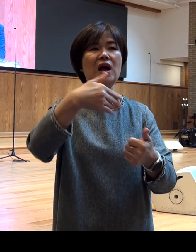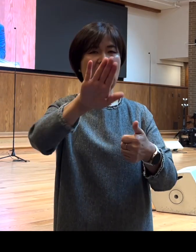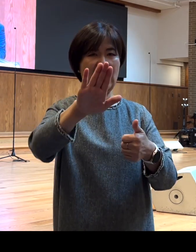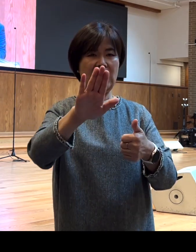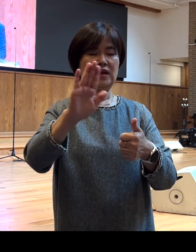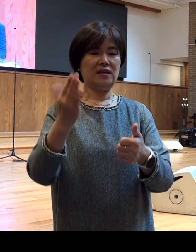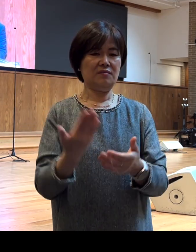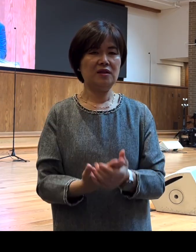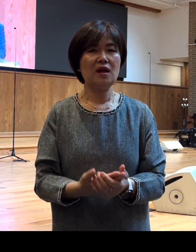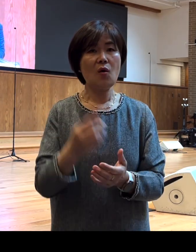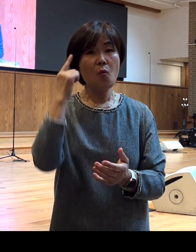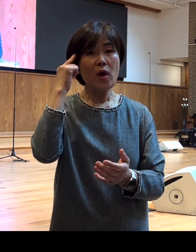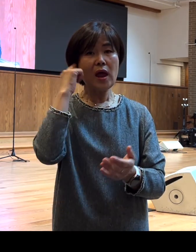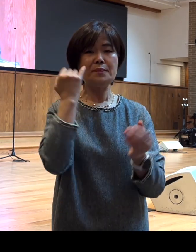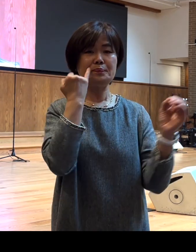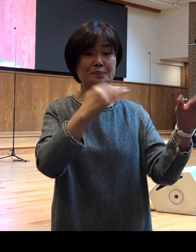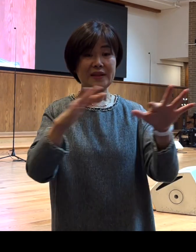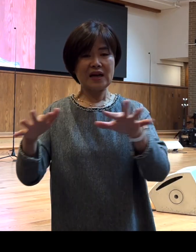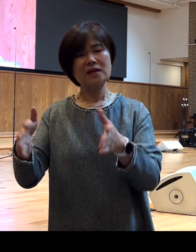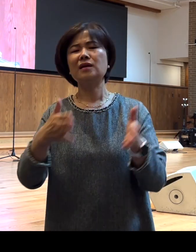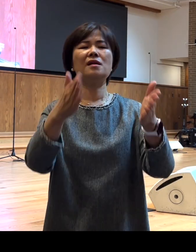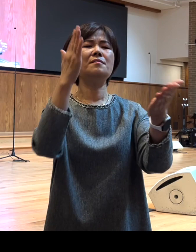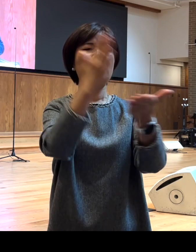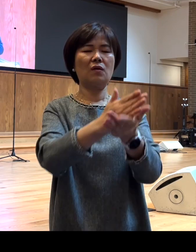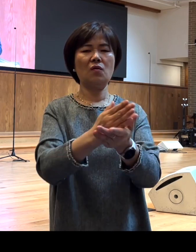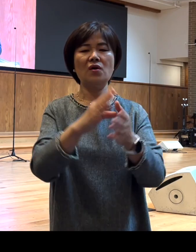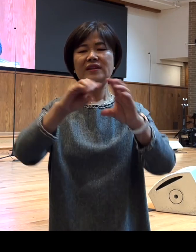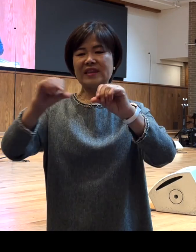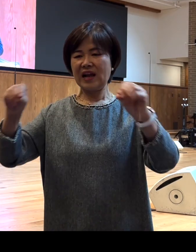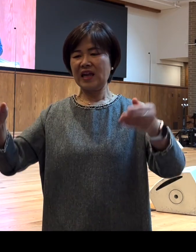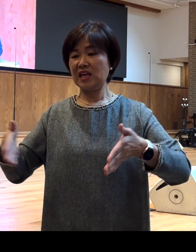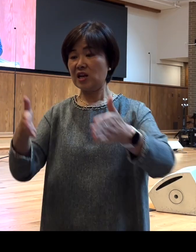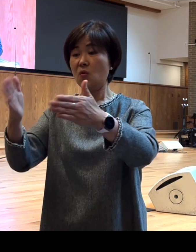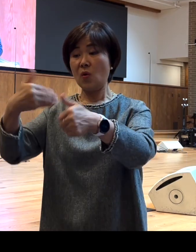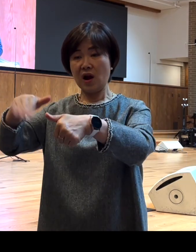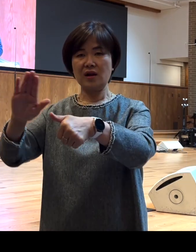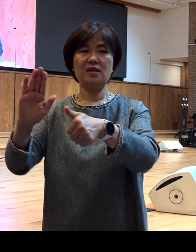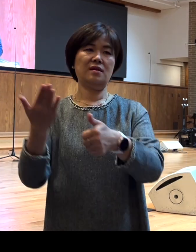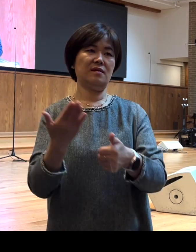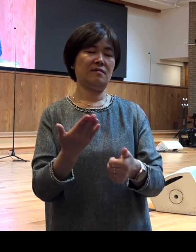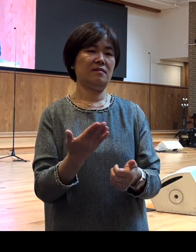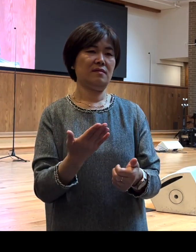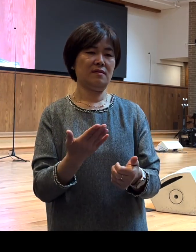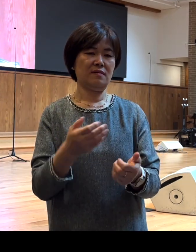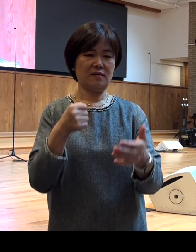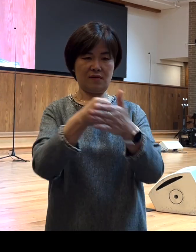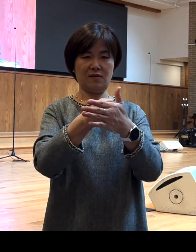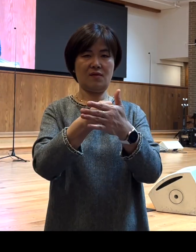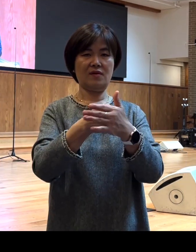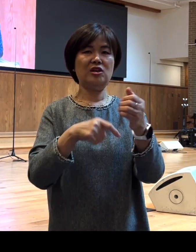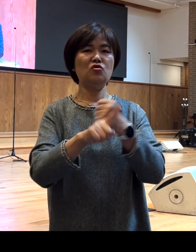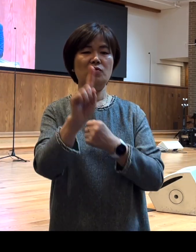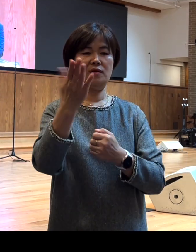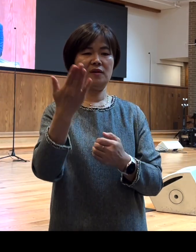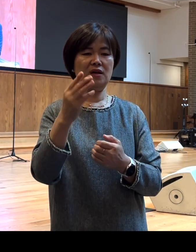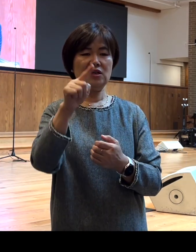왜 바닷길이 아닌 육로를 선택한 것입니까 그럼 이런 질문을 가지고 말씀을